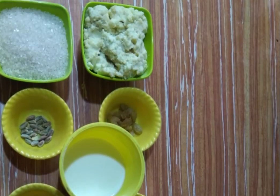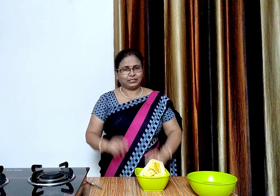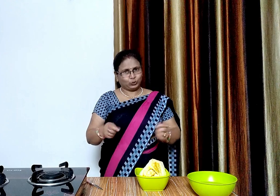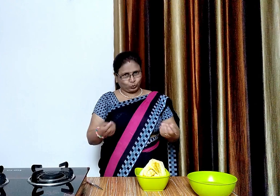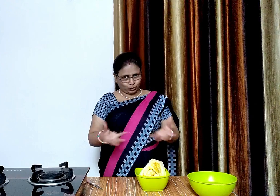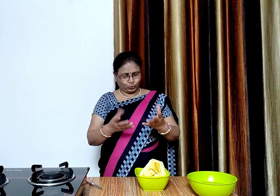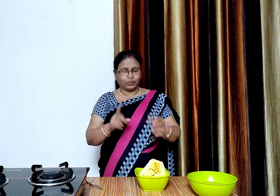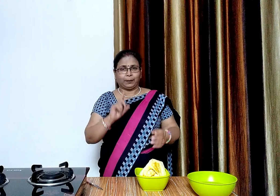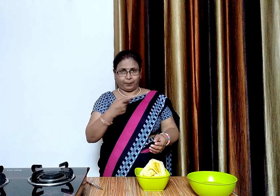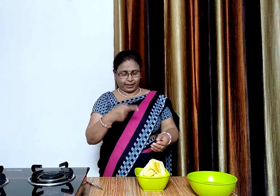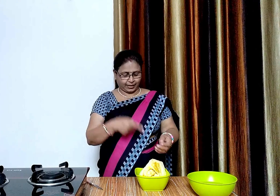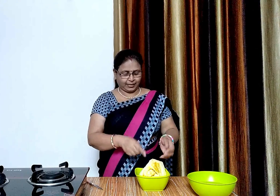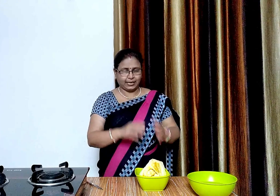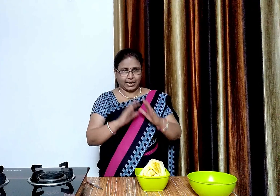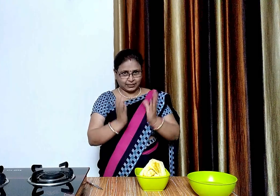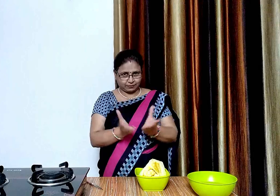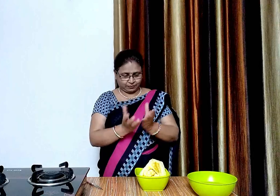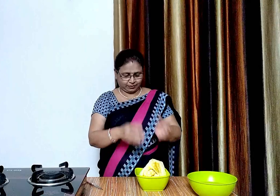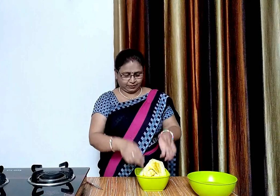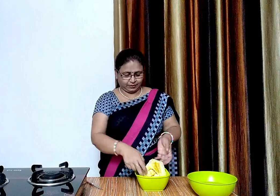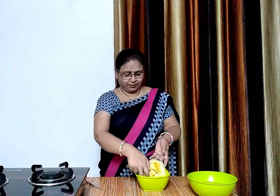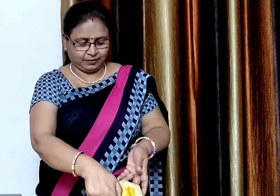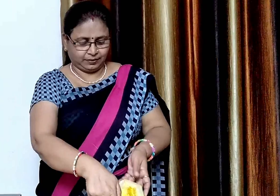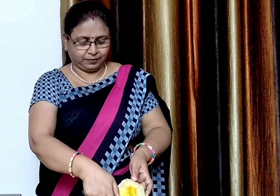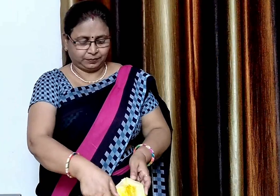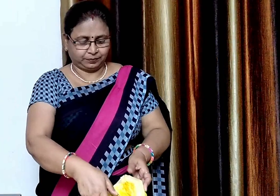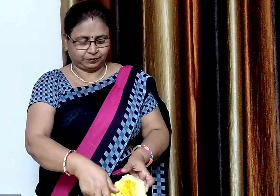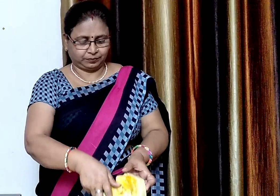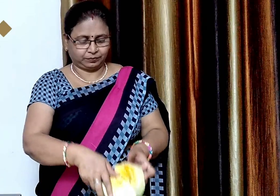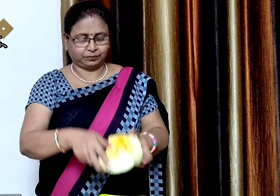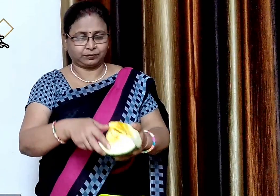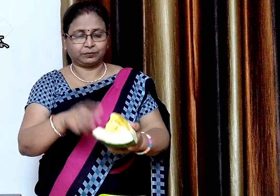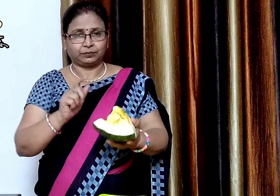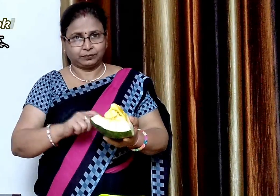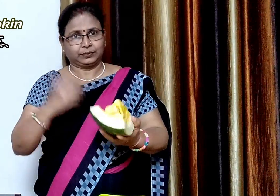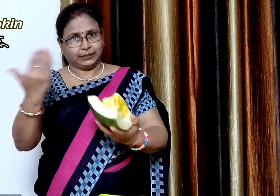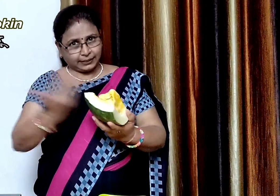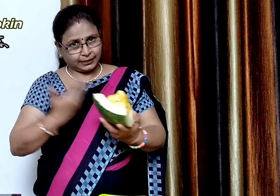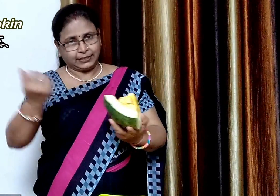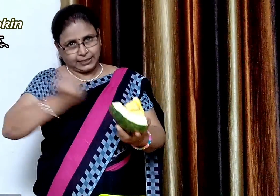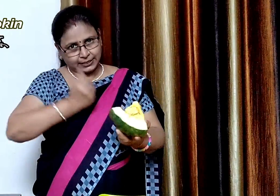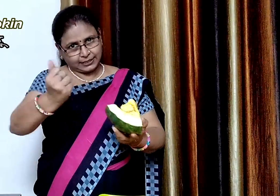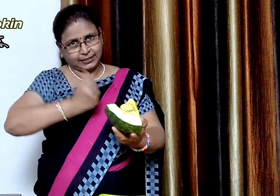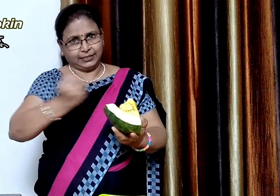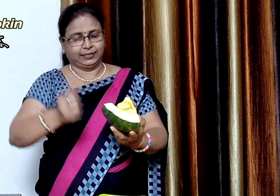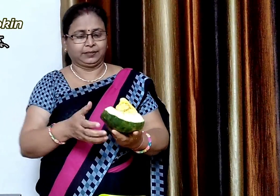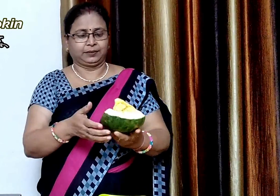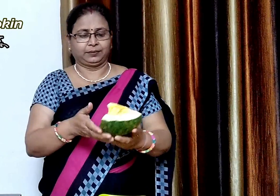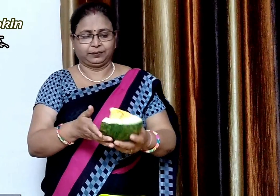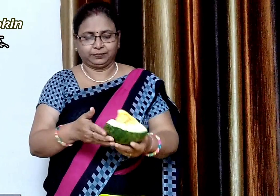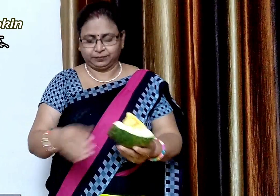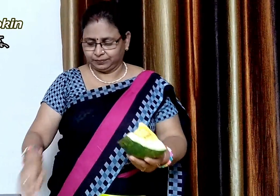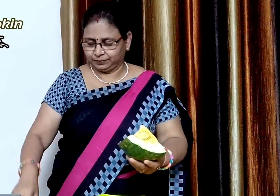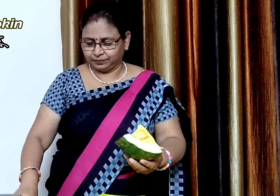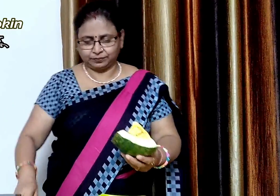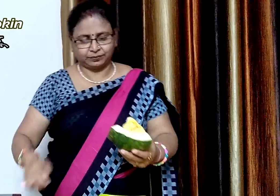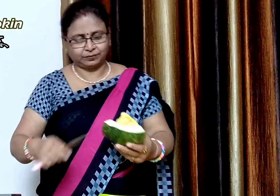आईए बनाना शुरू करते हैं सबसे पहले 500 ग्राम कद्दू लेंगे जिसे हमें काट कर कद्दू कस करना है